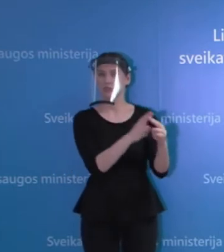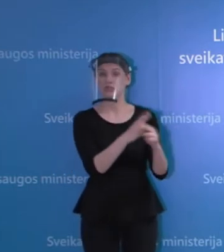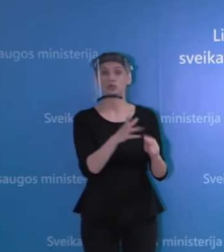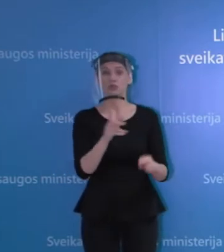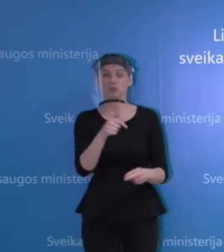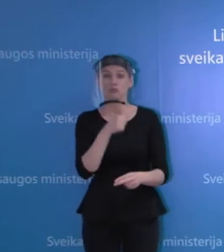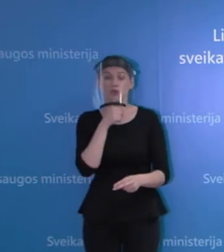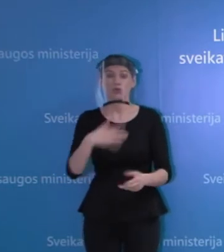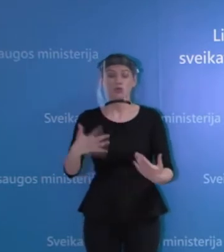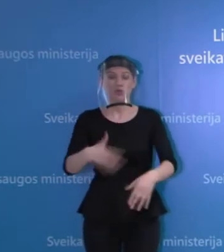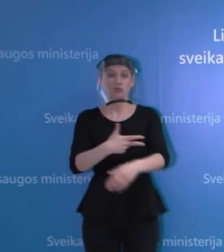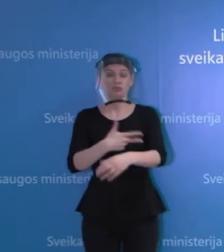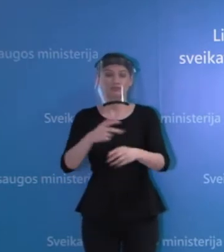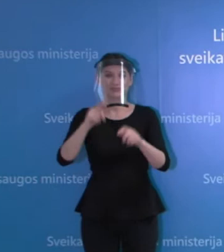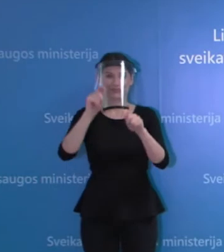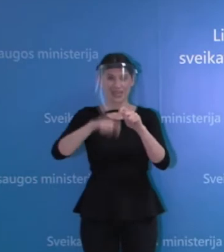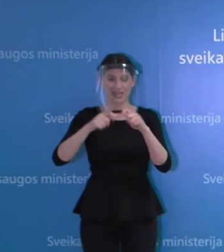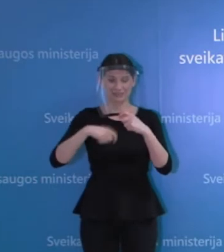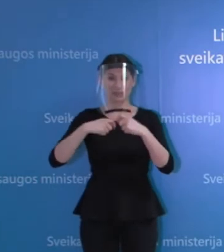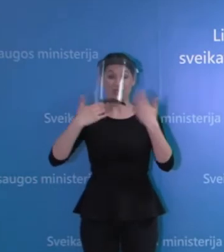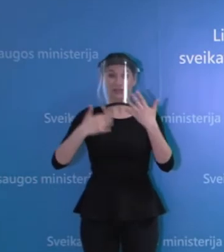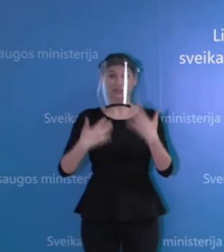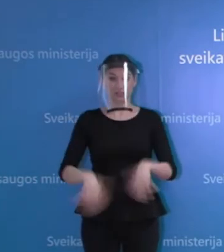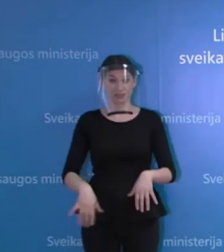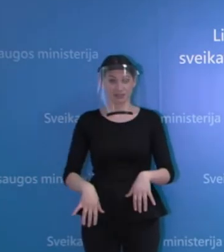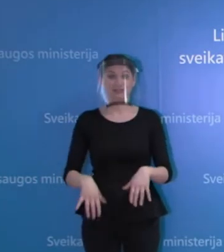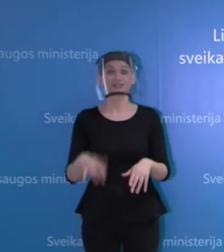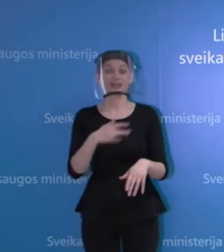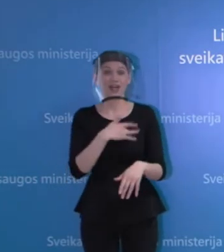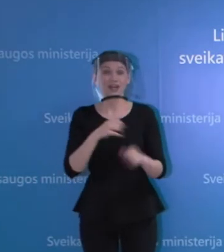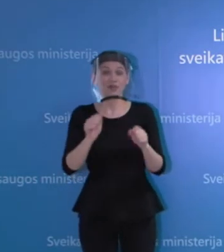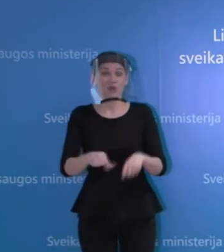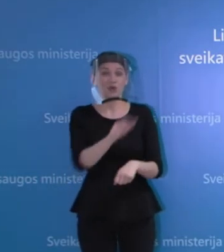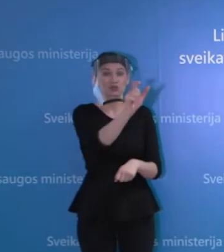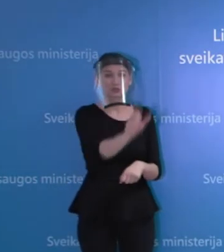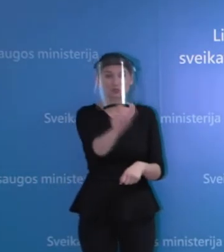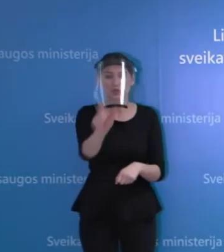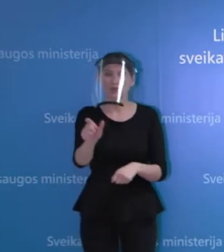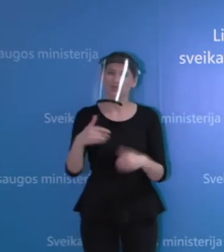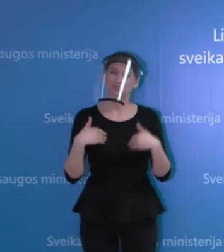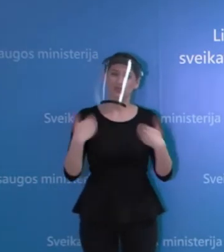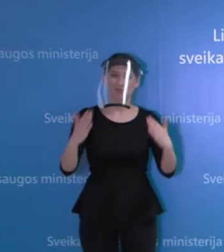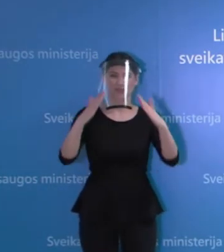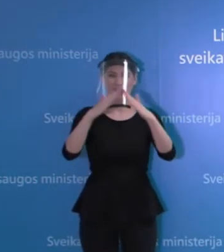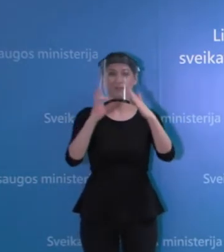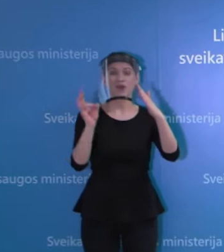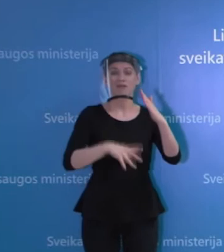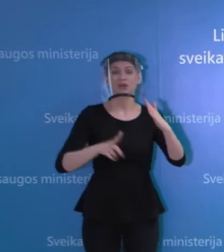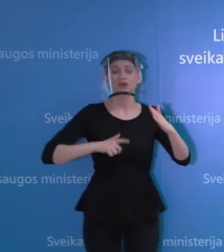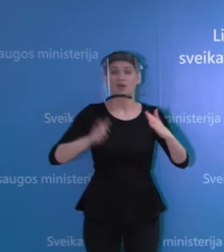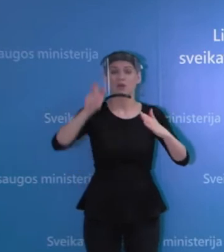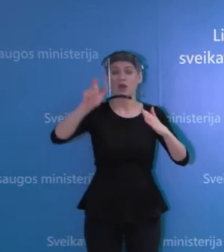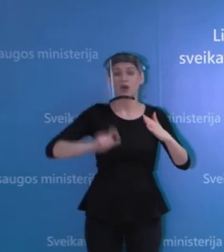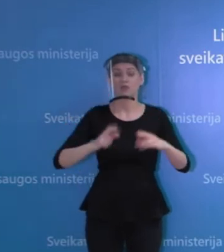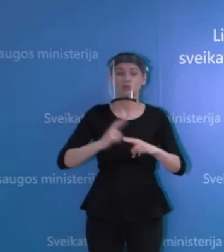testai, gal nebūtų sudėtinga žmonėm likti namuose ir palaukti, sulaukti tiesiog